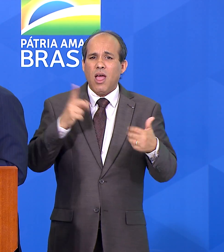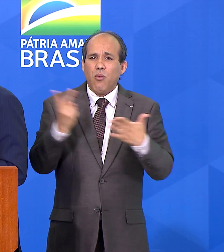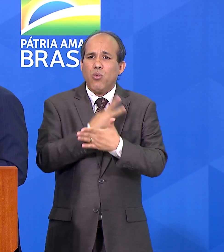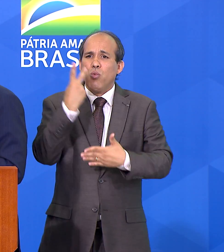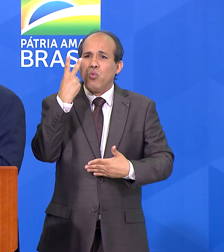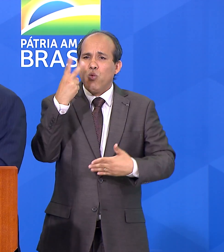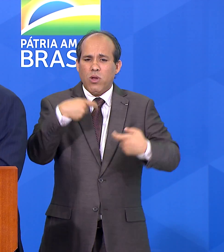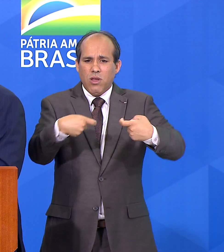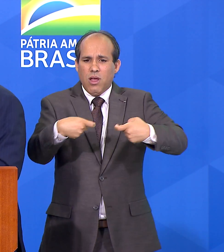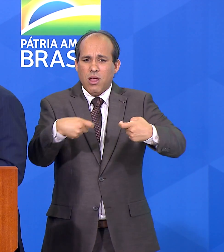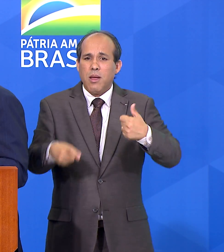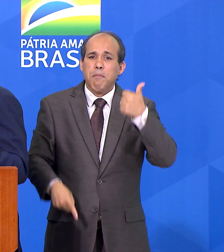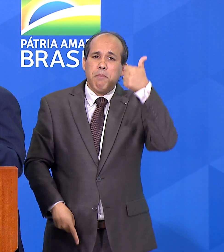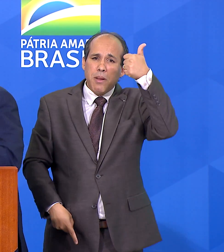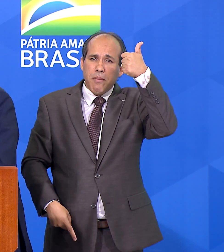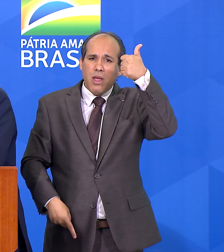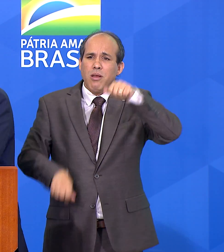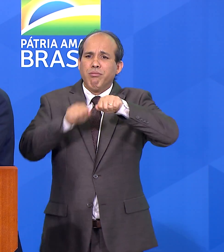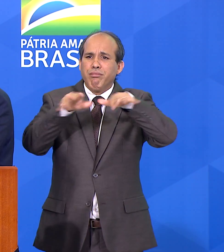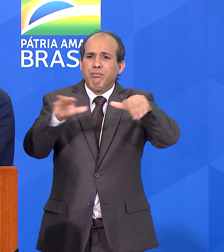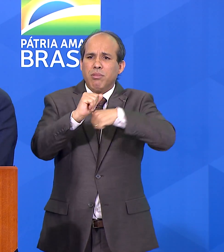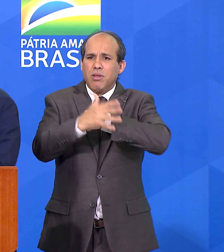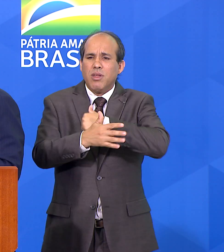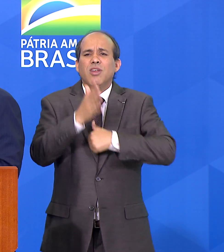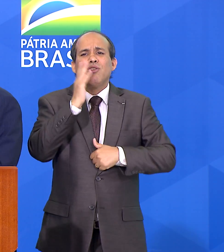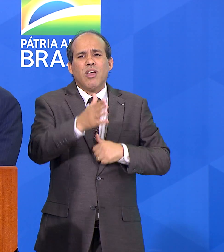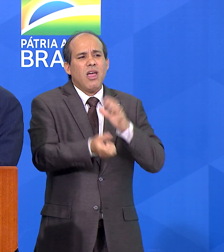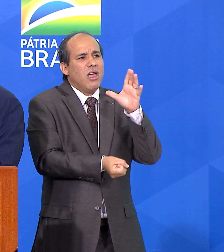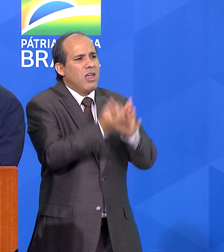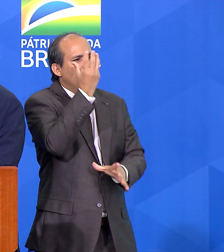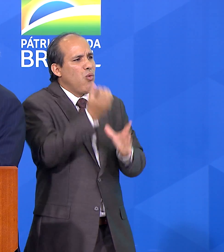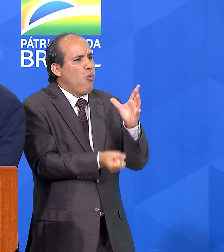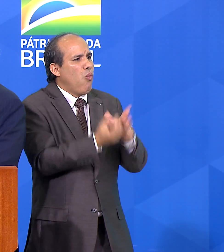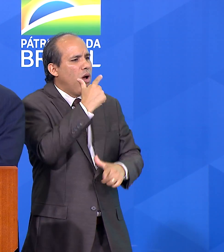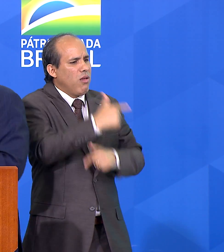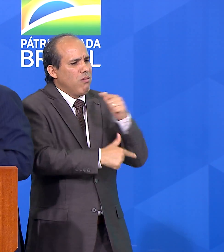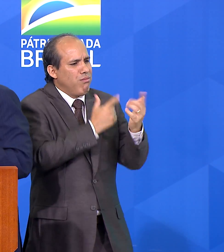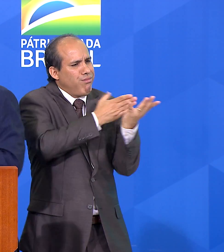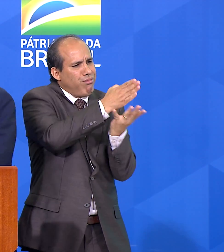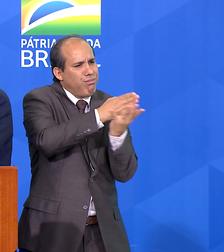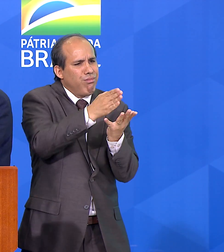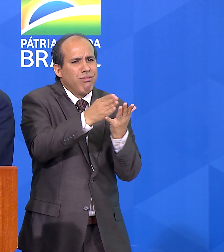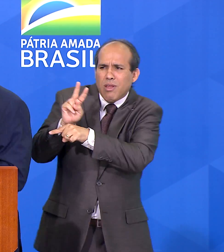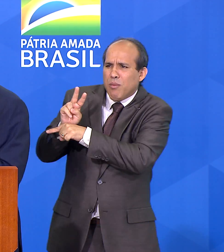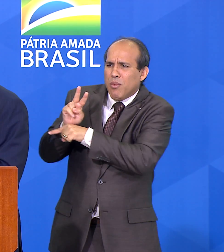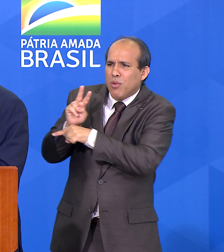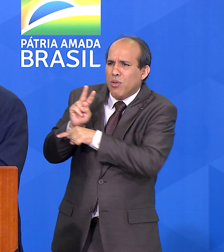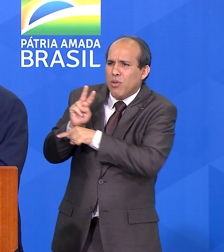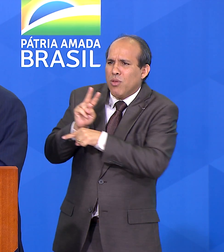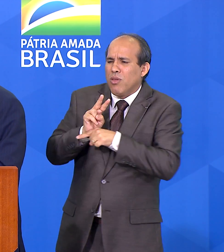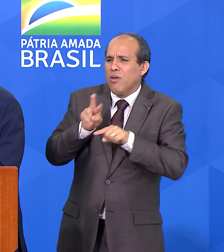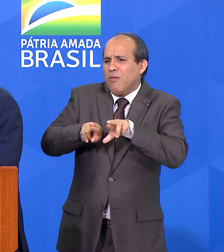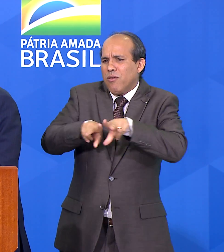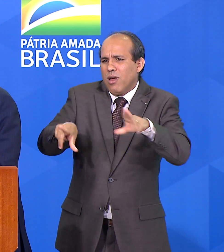Nós reagimos primeiro com as medidas infraconstitucionais, diferindo impostos, antecipando